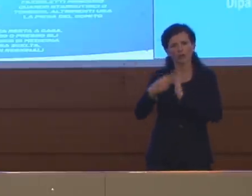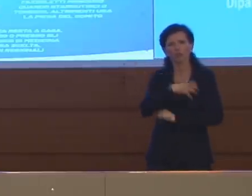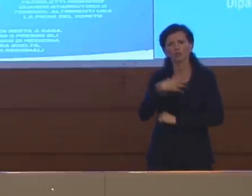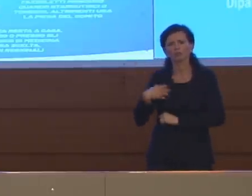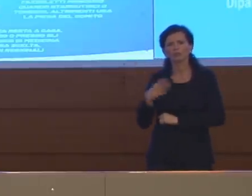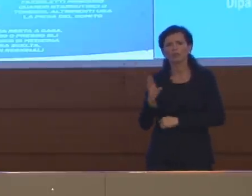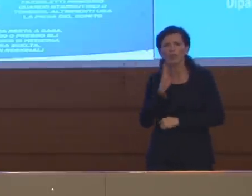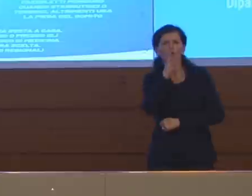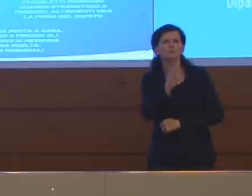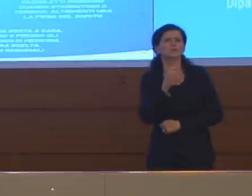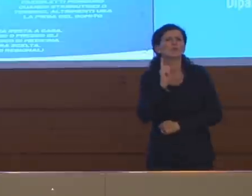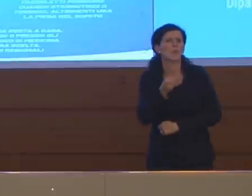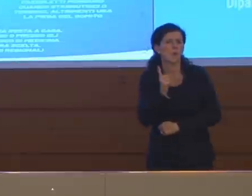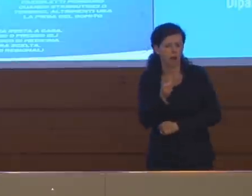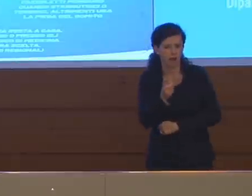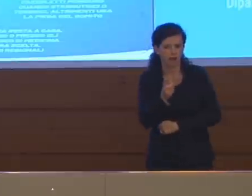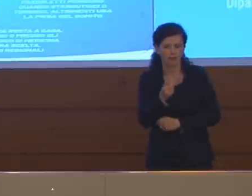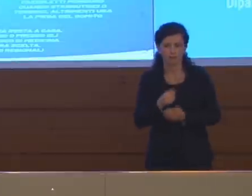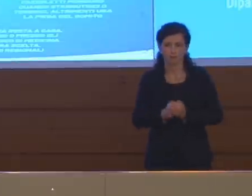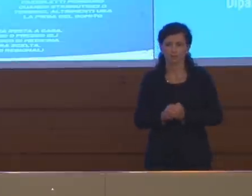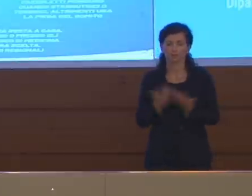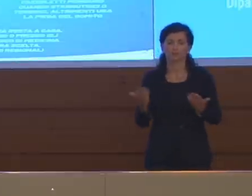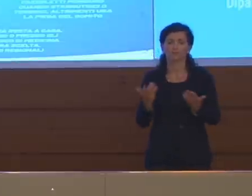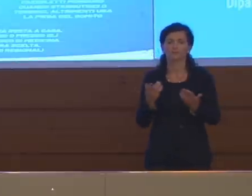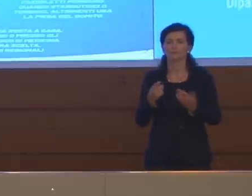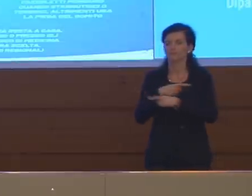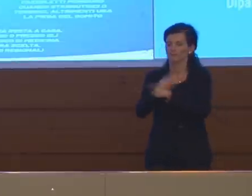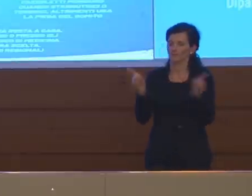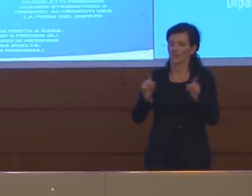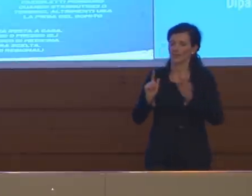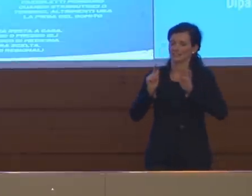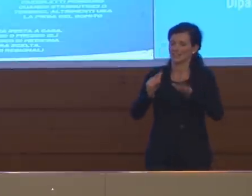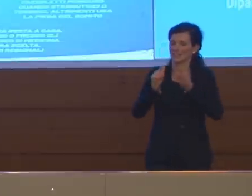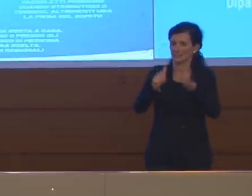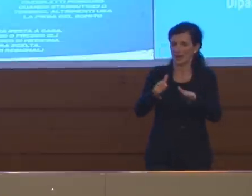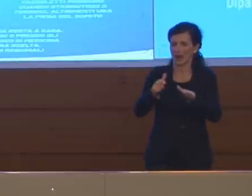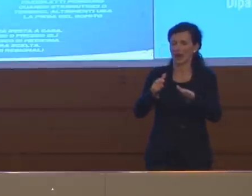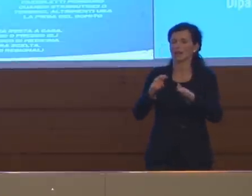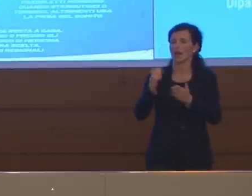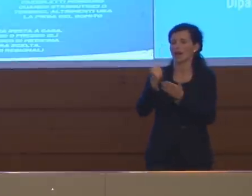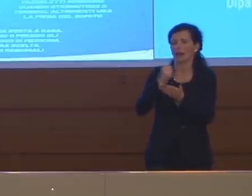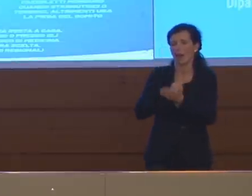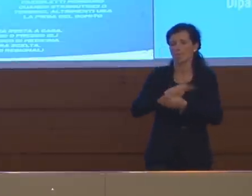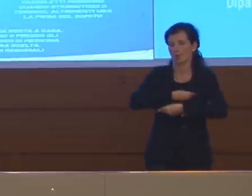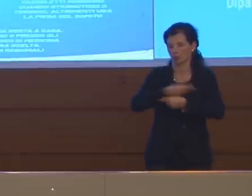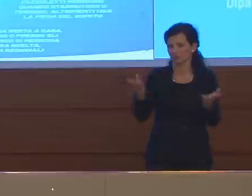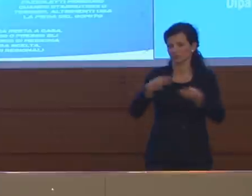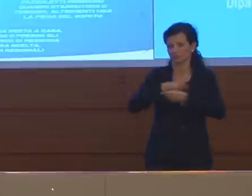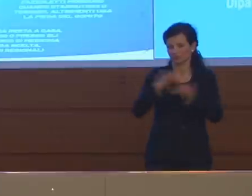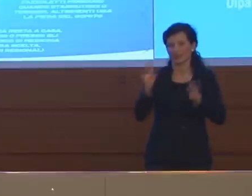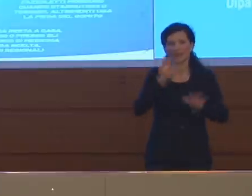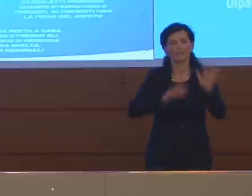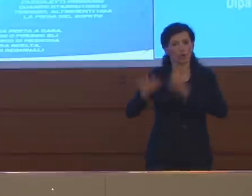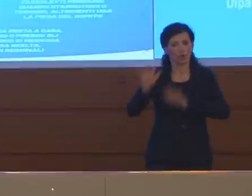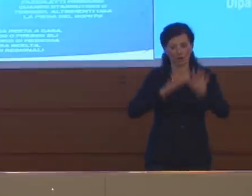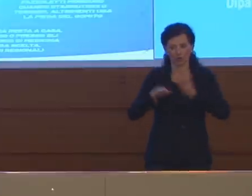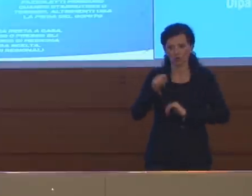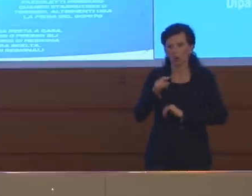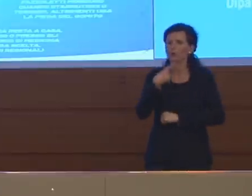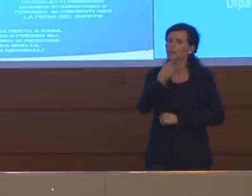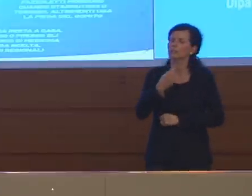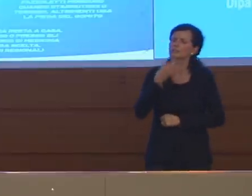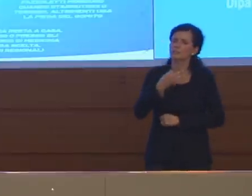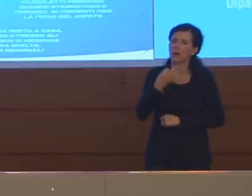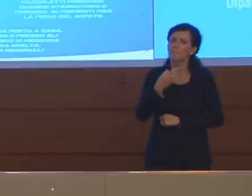indicazione è andato? Anche perché con i report che voi settimanalmente fate rimarcate proprio che non si può applicare lo